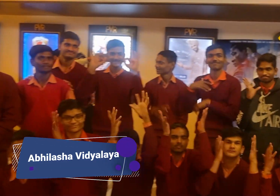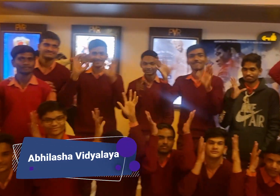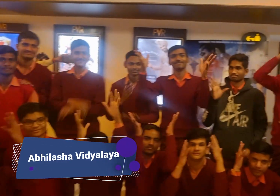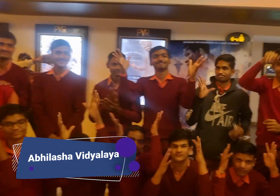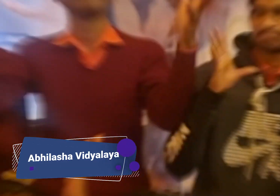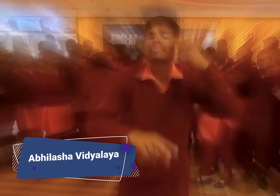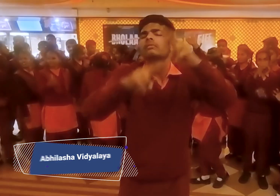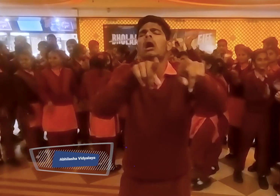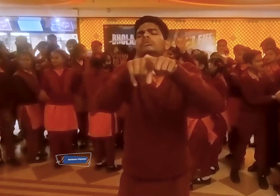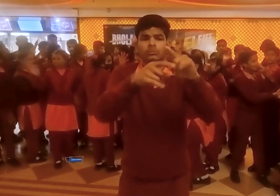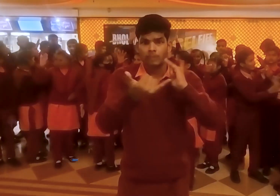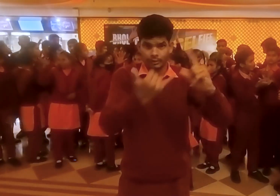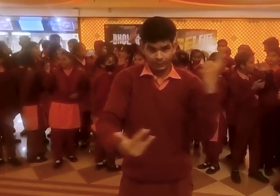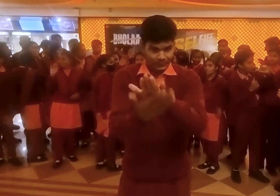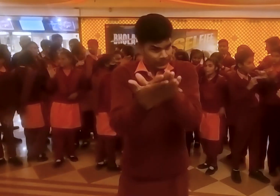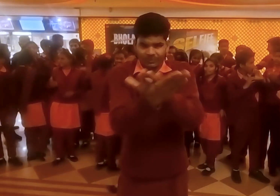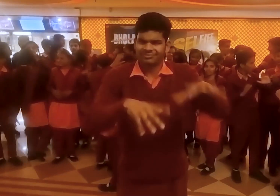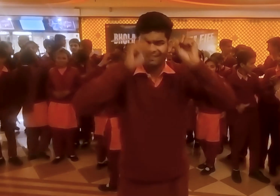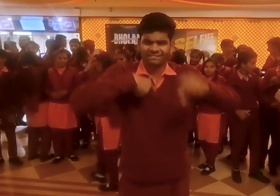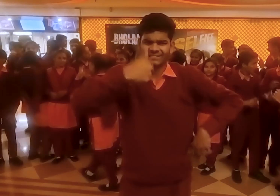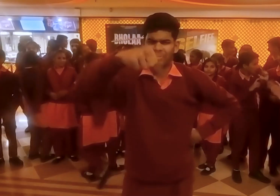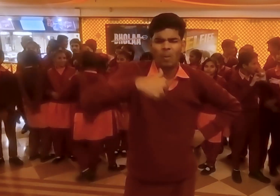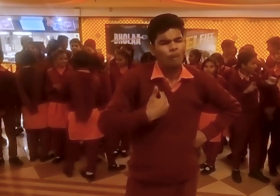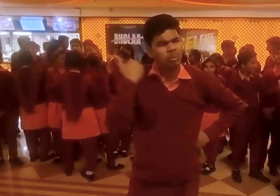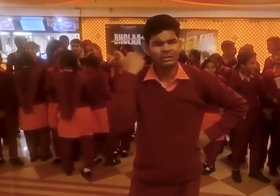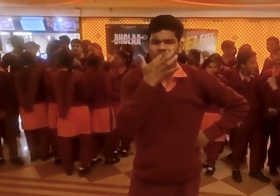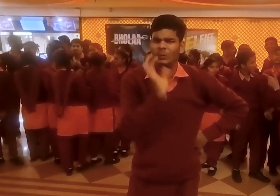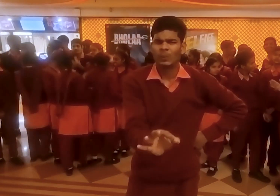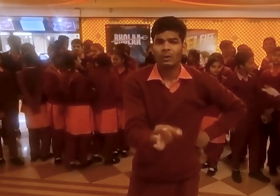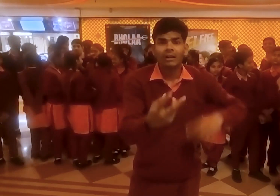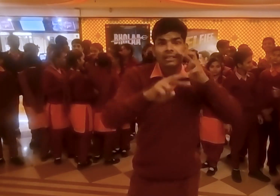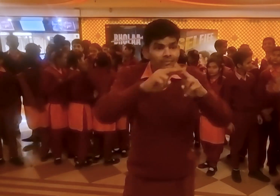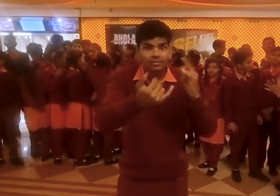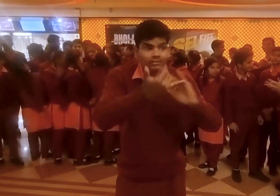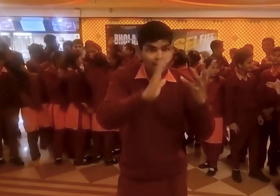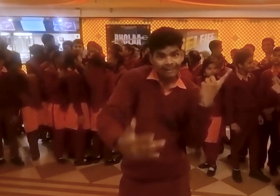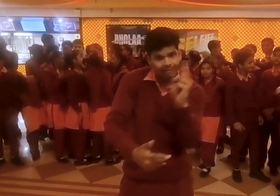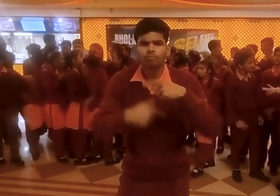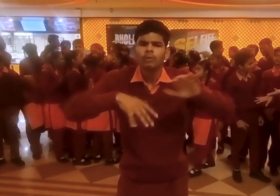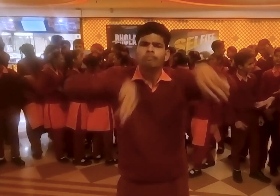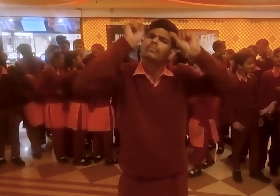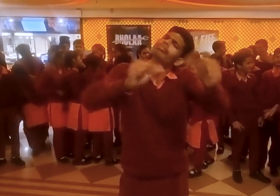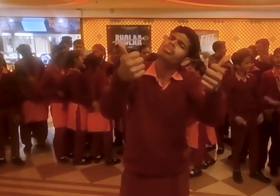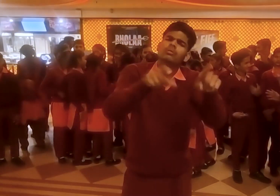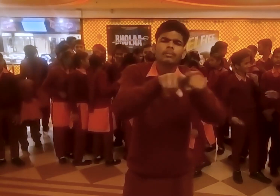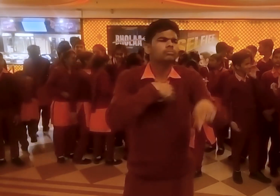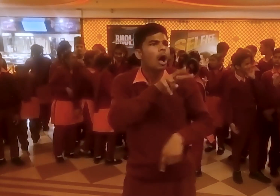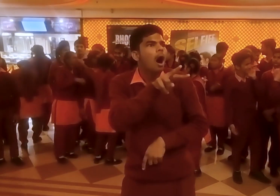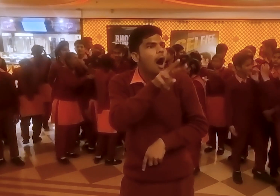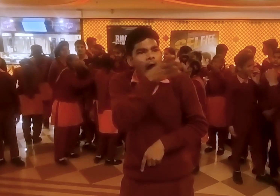अगर कोई ISL व्याक्या नहीं होती, तो मैं कुछ भी नहीं समझ पाता और निश्चित रूप से बोर हो जाता व्याक्या के साथ, मैं कहानी का आनन